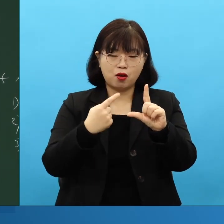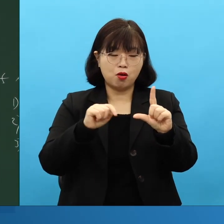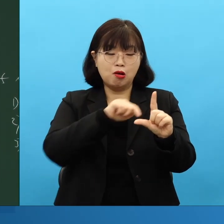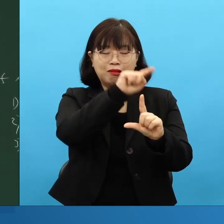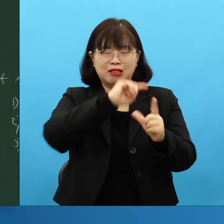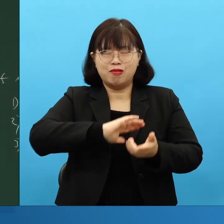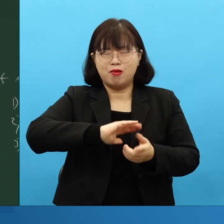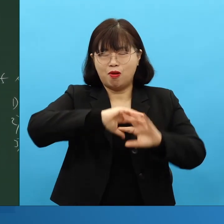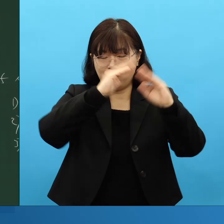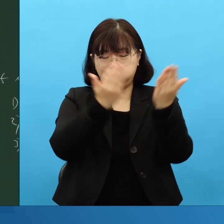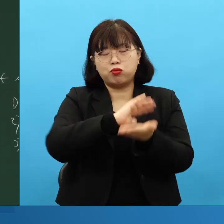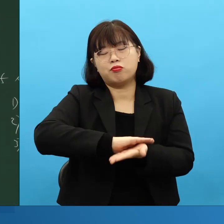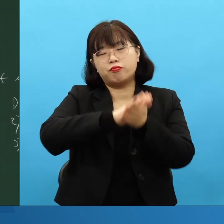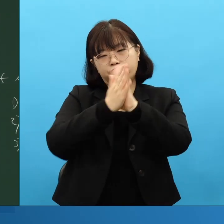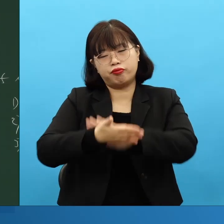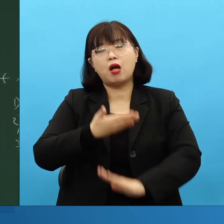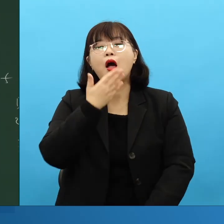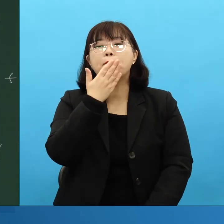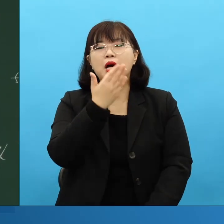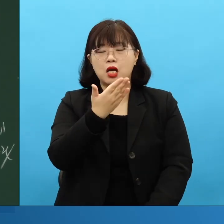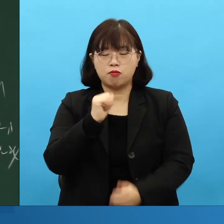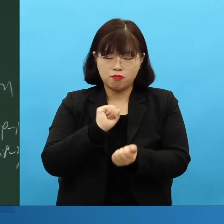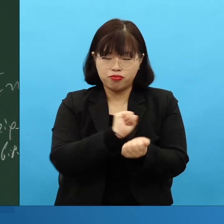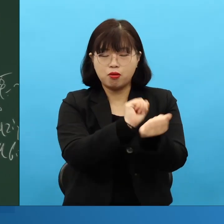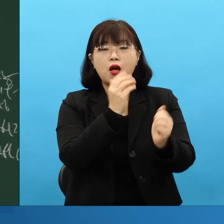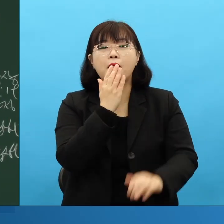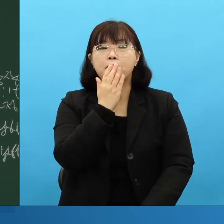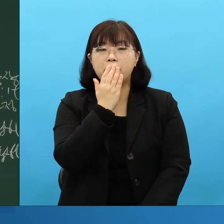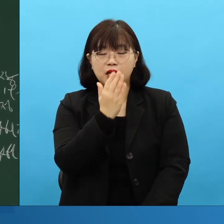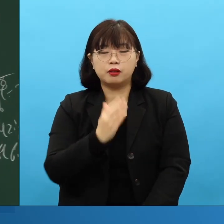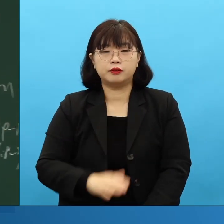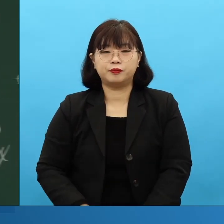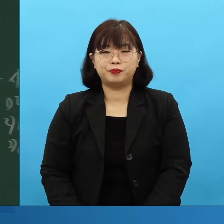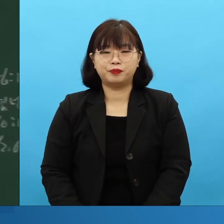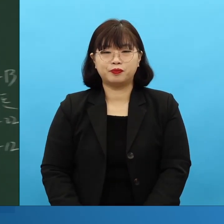확실합니다. 제가 지금 애급시대부터 로마시대까지 가는 거예요.